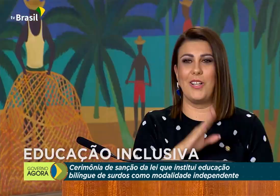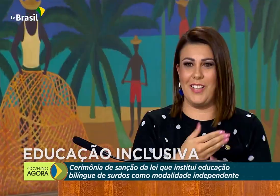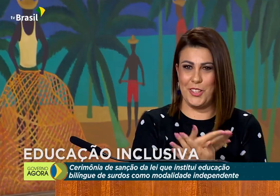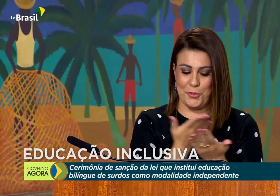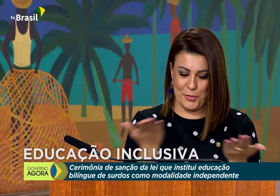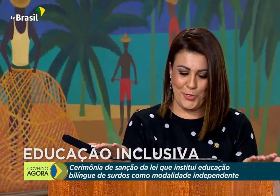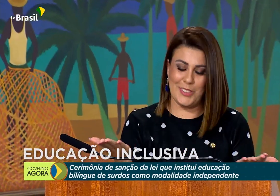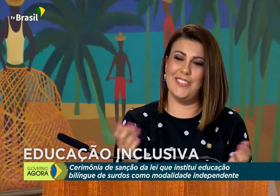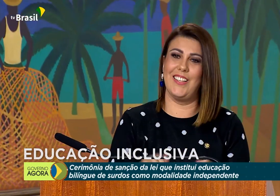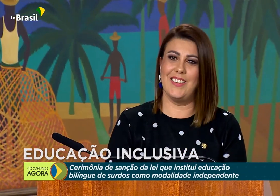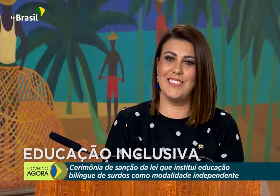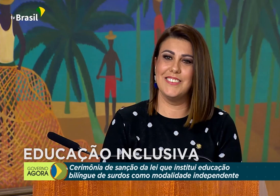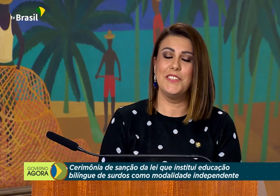Boa tarde a todos.